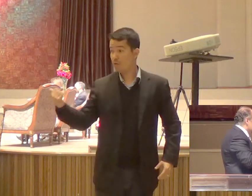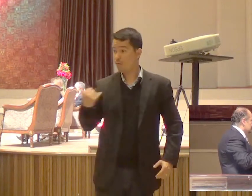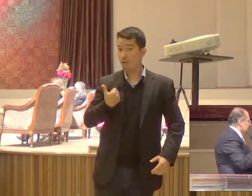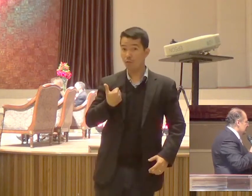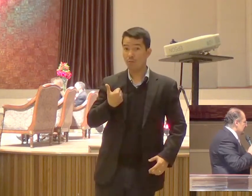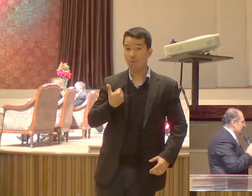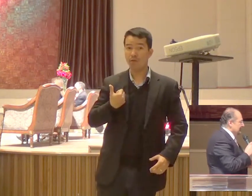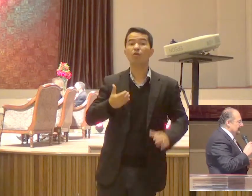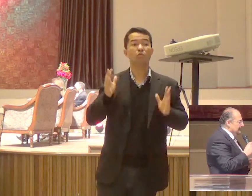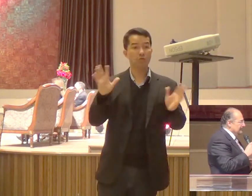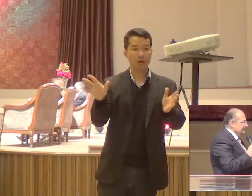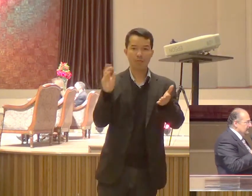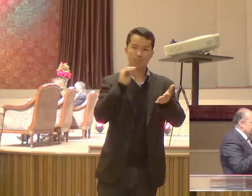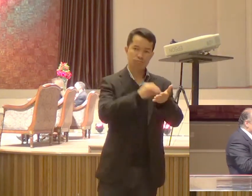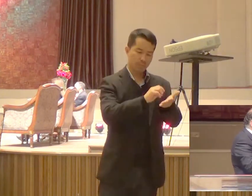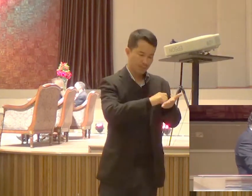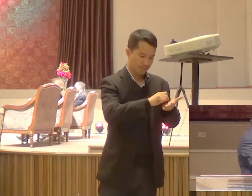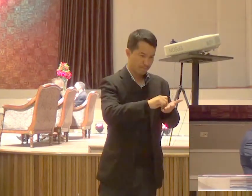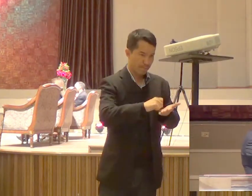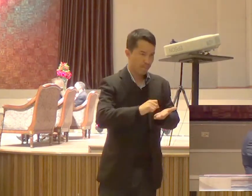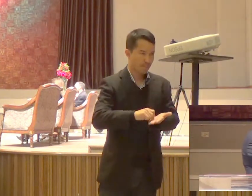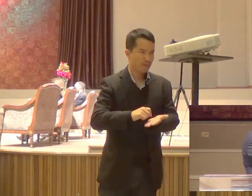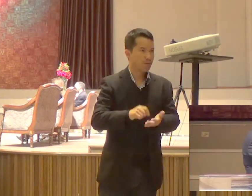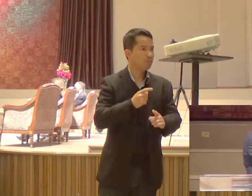isso Eu tinha esquecido completamente